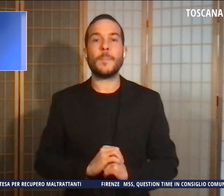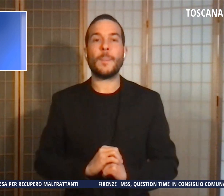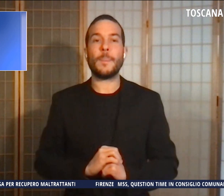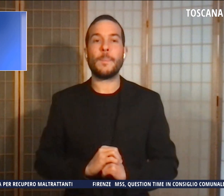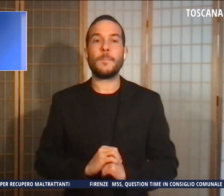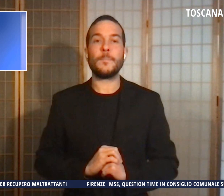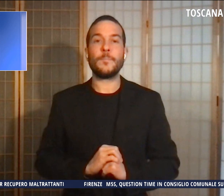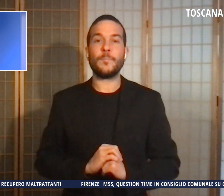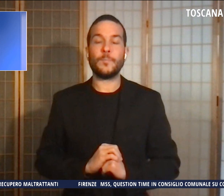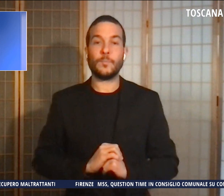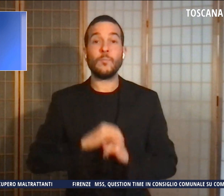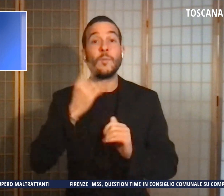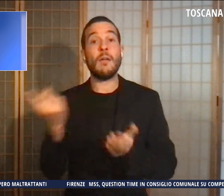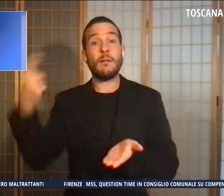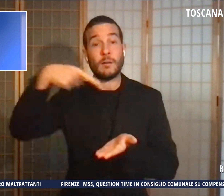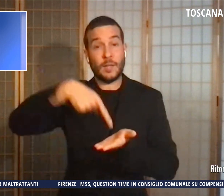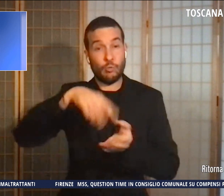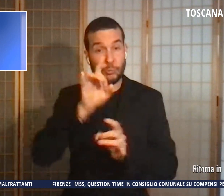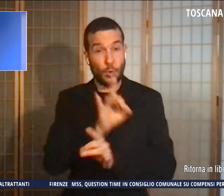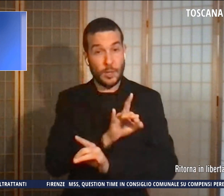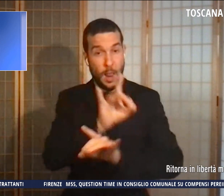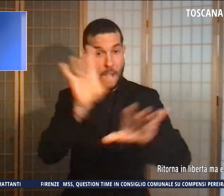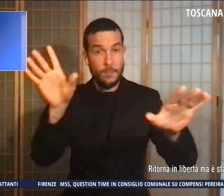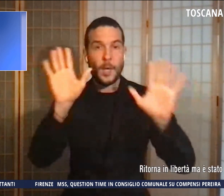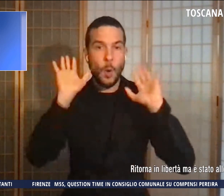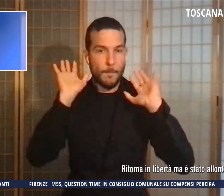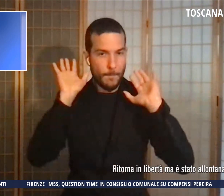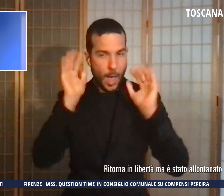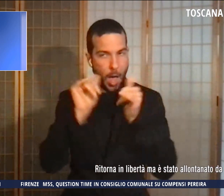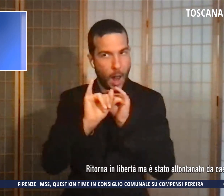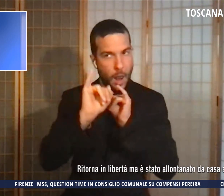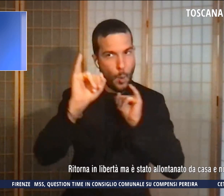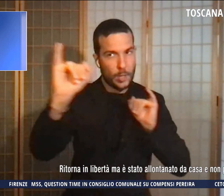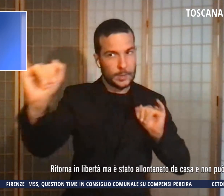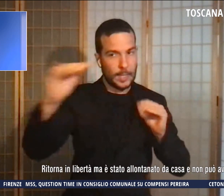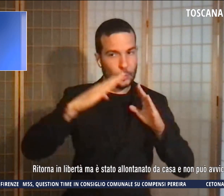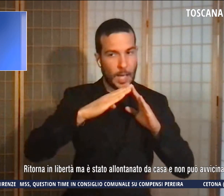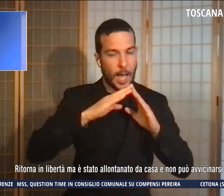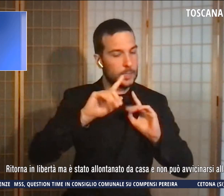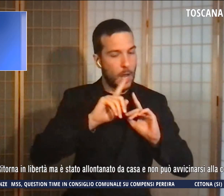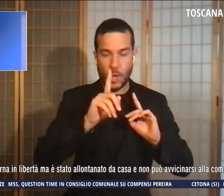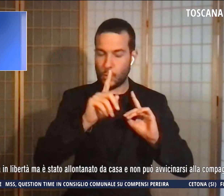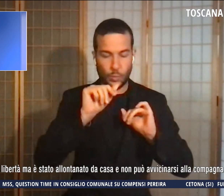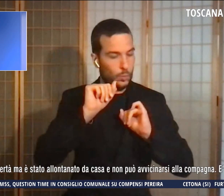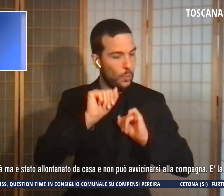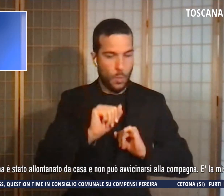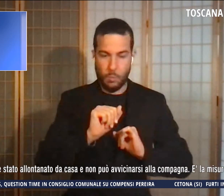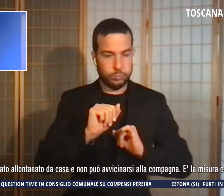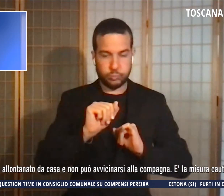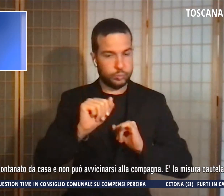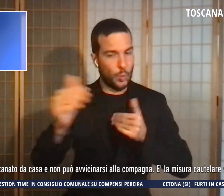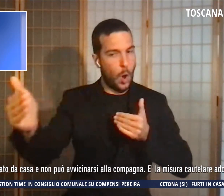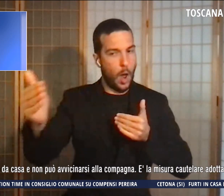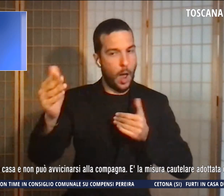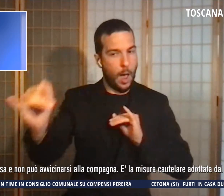Ritorna in libertà ma è stato allontanato da casa e non può avvicinarsi alla compagna. È la